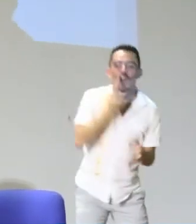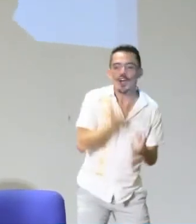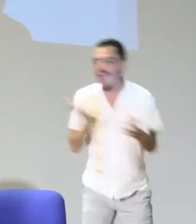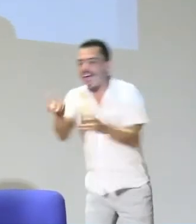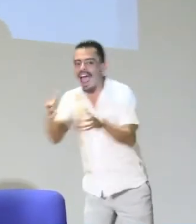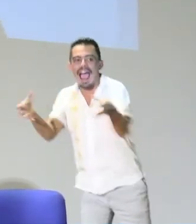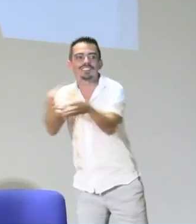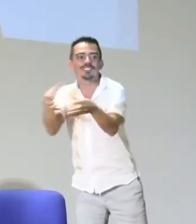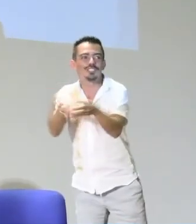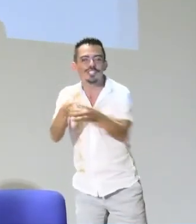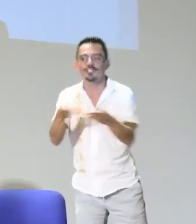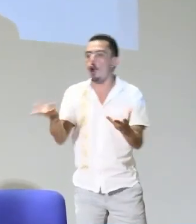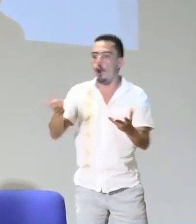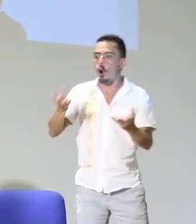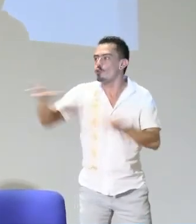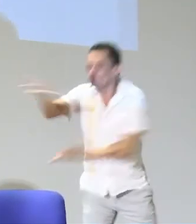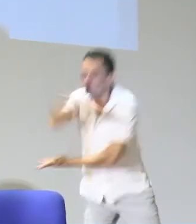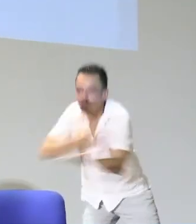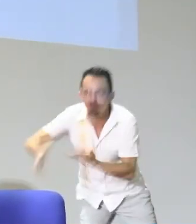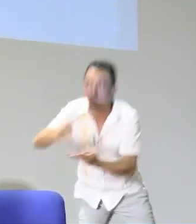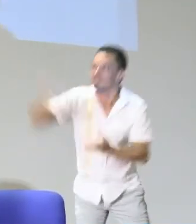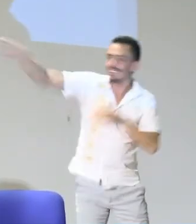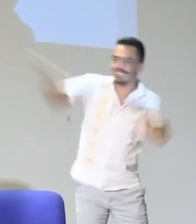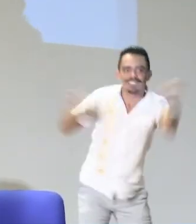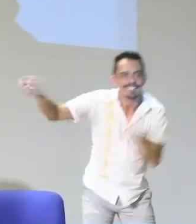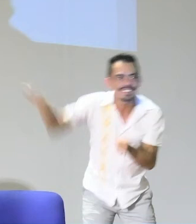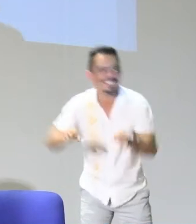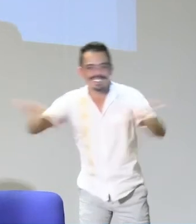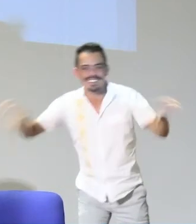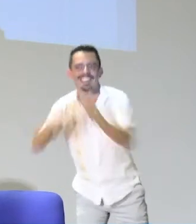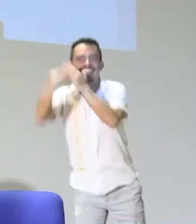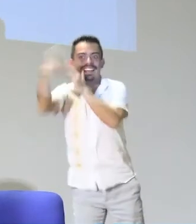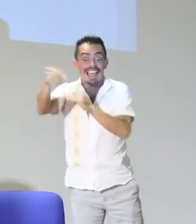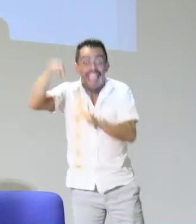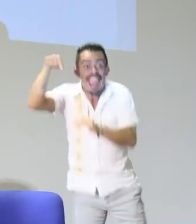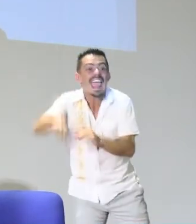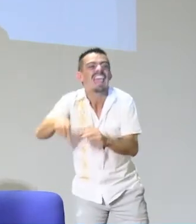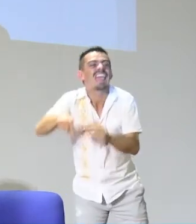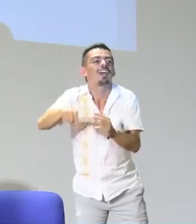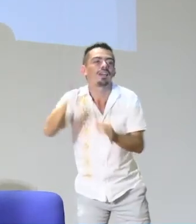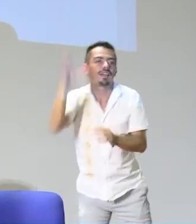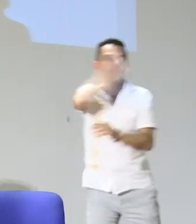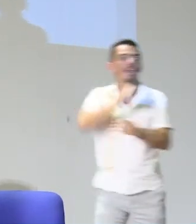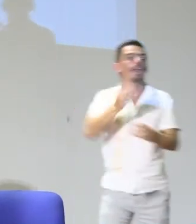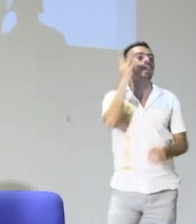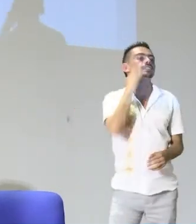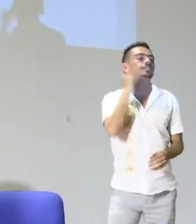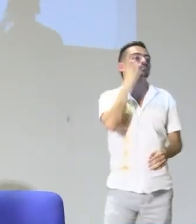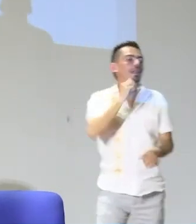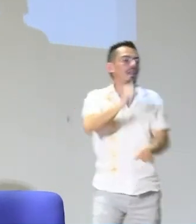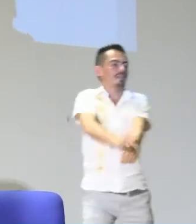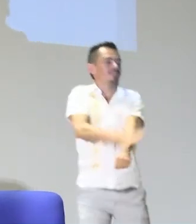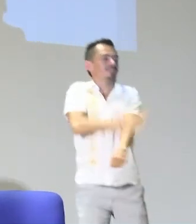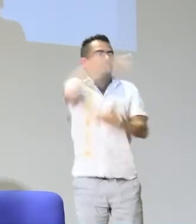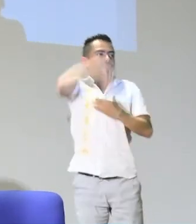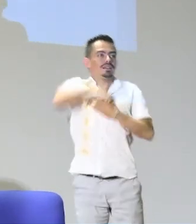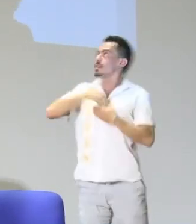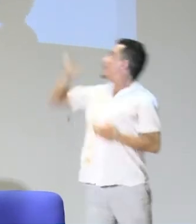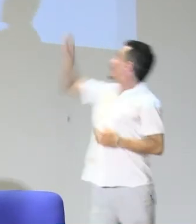diapositiva, elementos sociocomunitarios, elementos de compartir y de traer otros referentes, de hacer actividades fuera del aula.